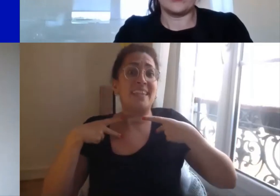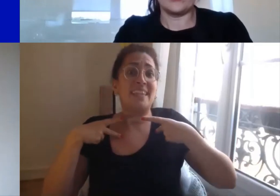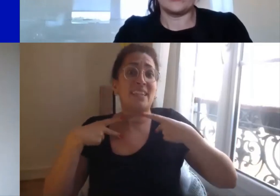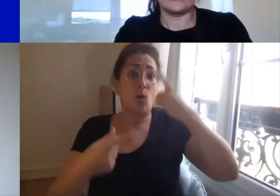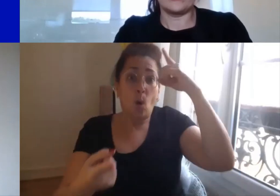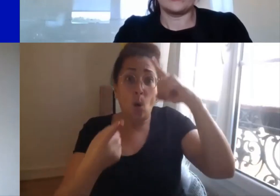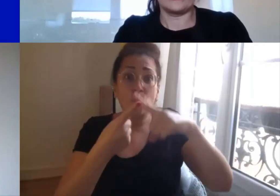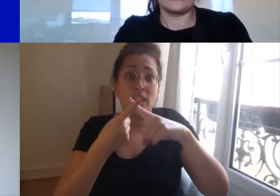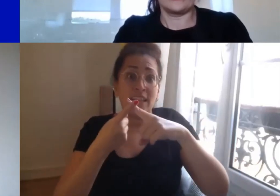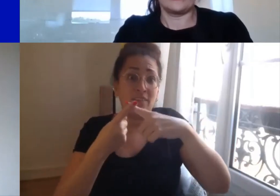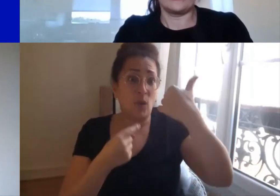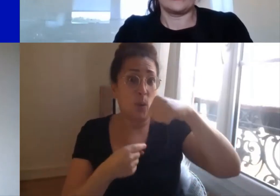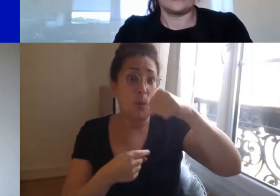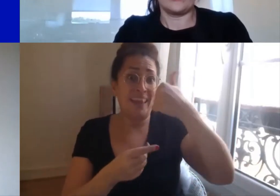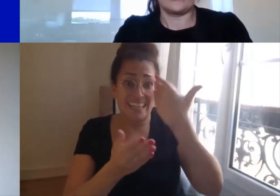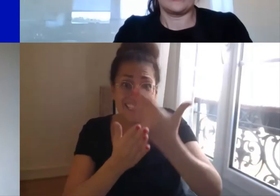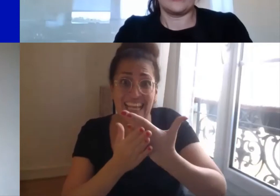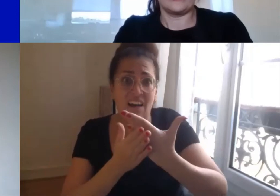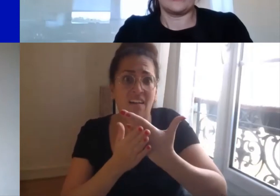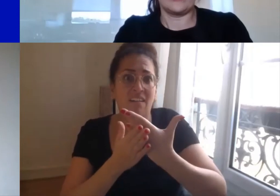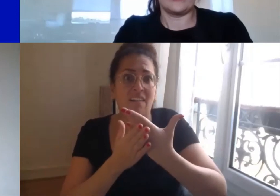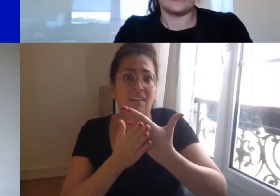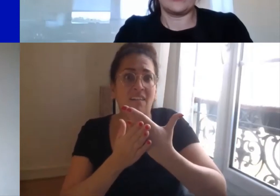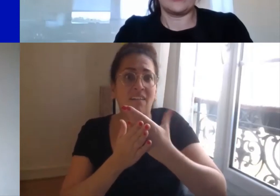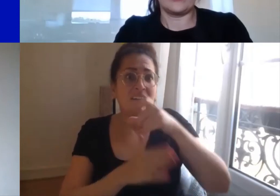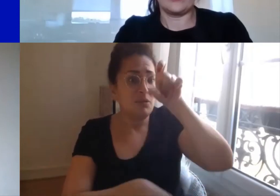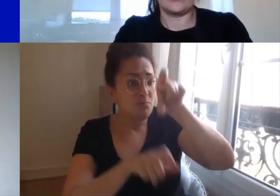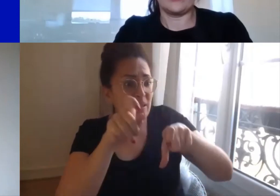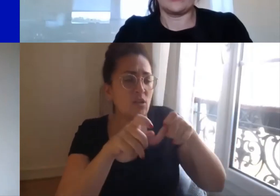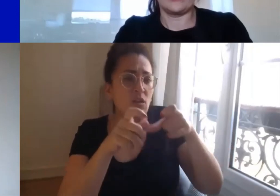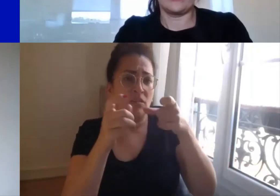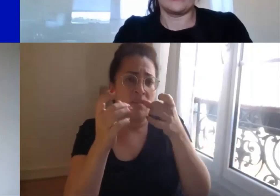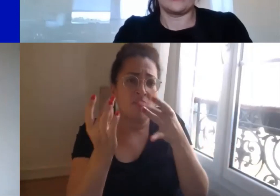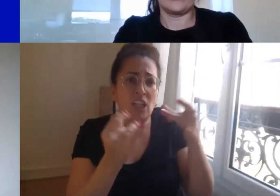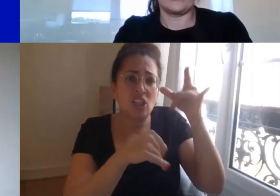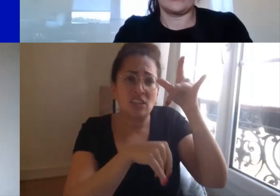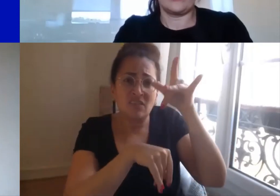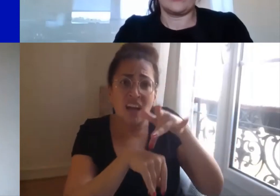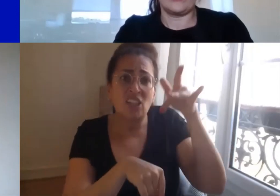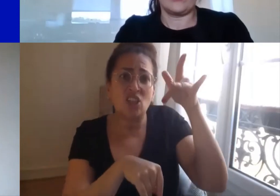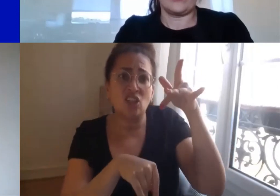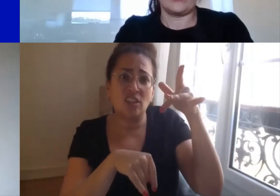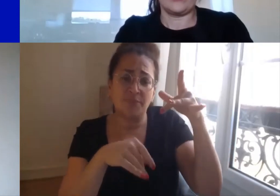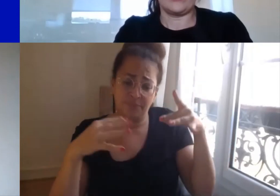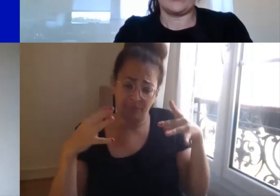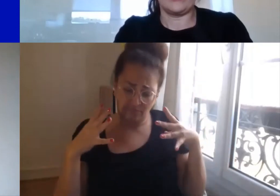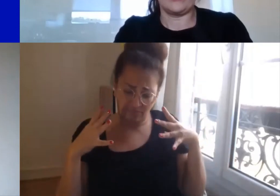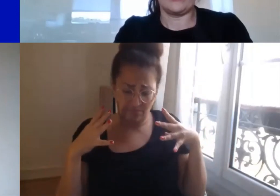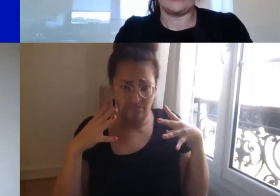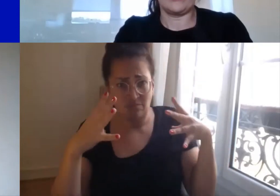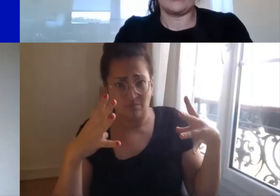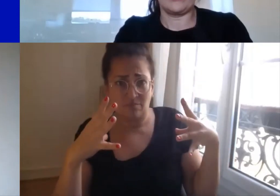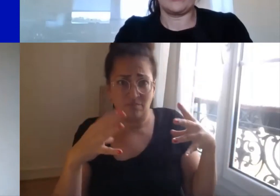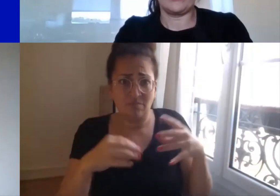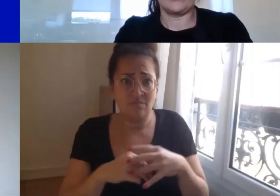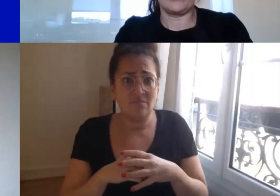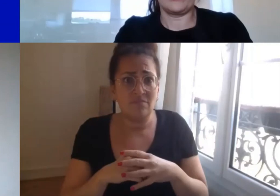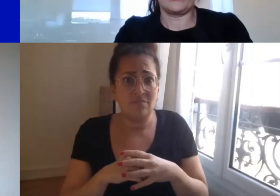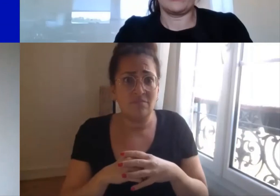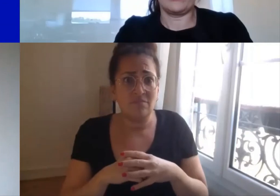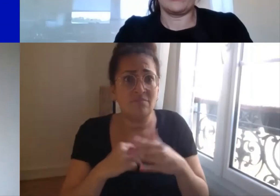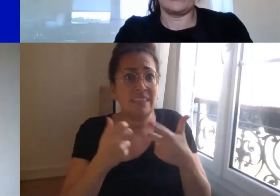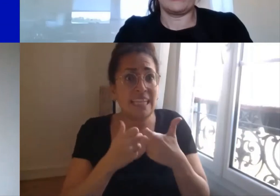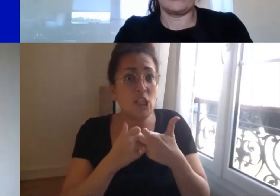m'intéresser à la fragilité m'engager plus généralement d'ailleurs me demander où est la voie bonne quelle est la voie du bien